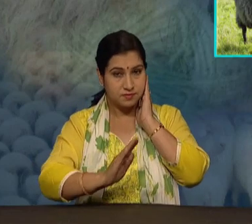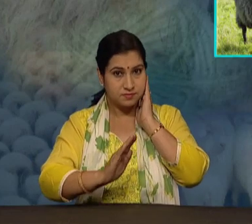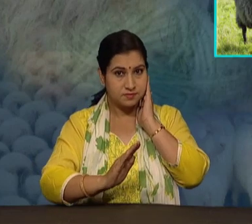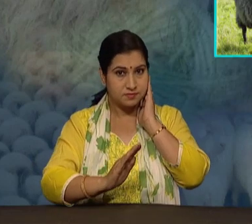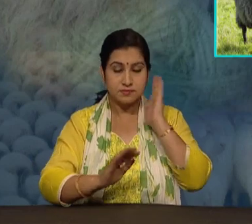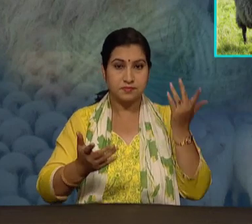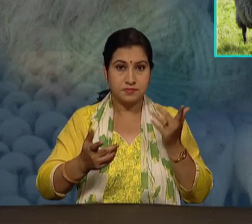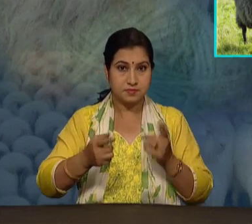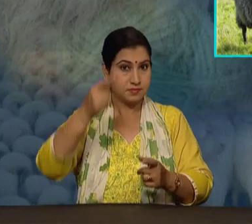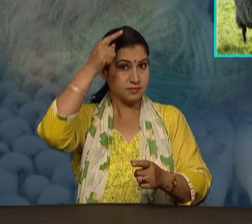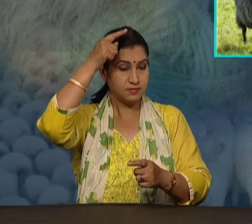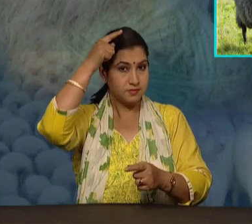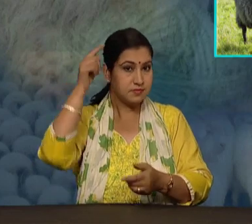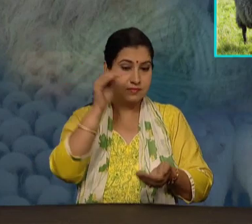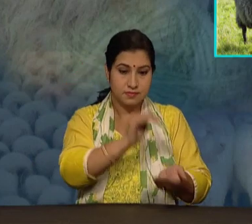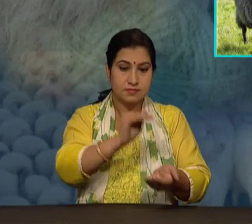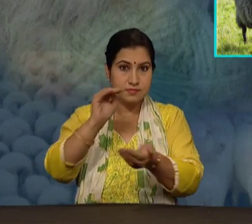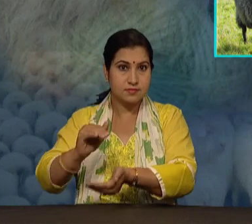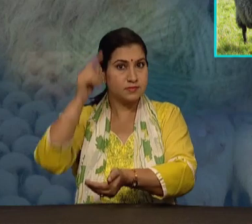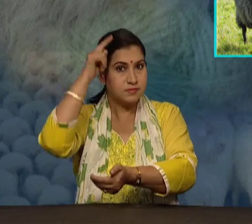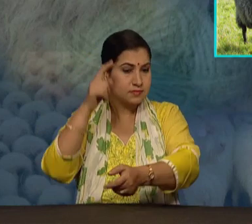बाबा ब्लैक शीप, have you any wool?